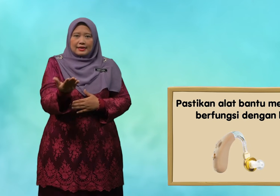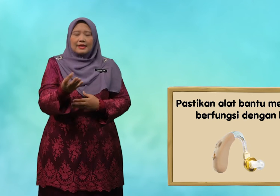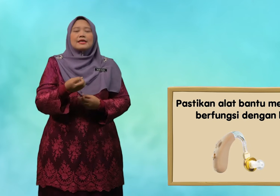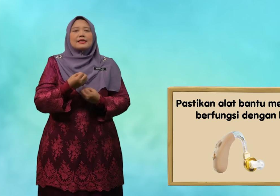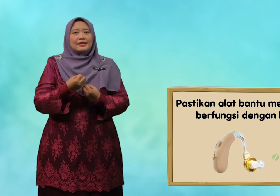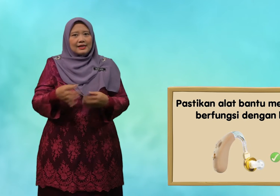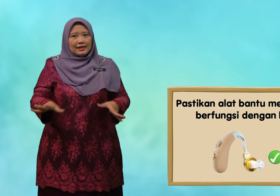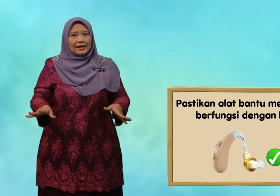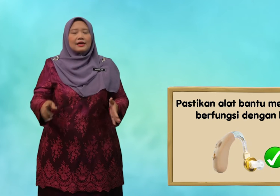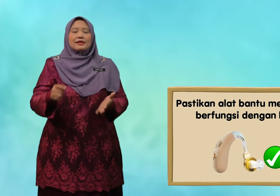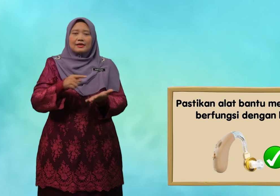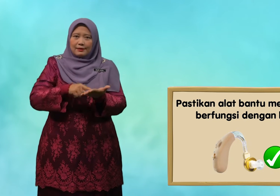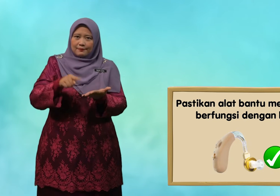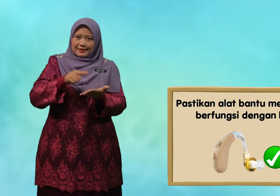telah diperiksa.